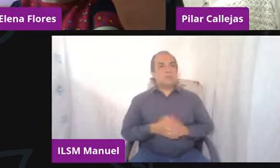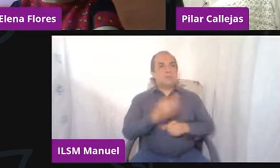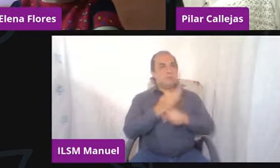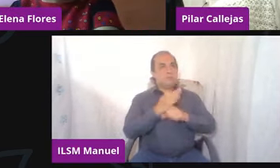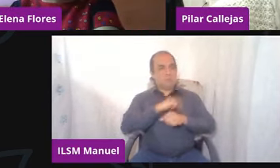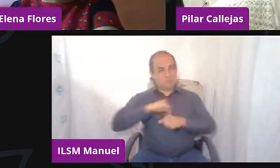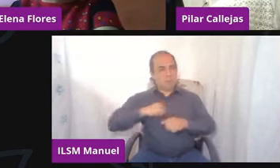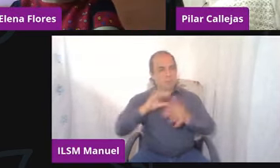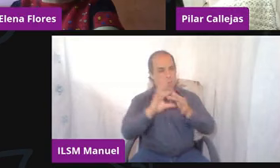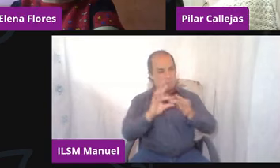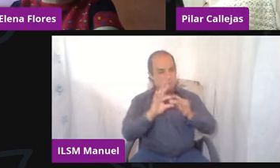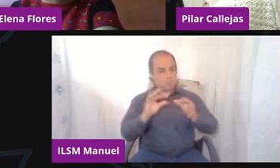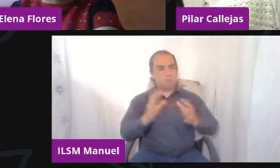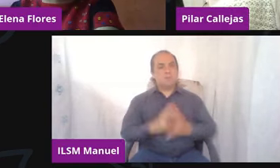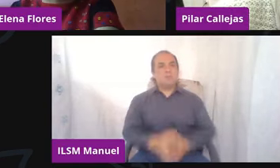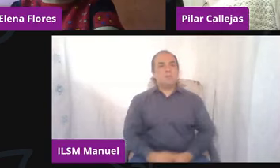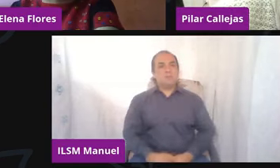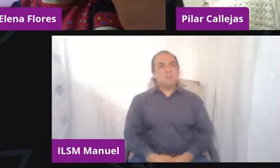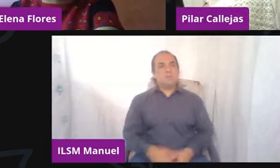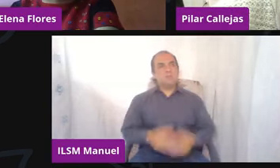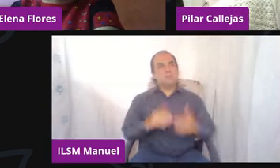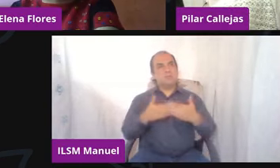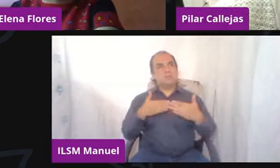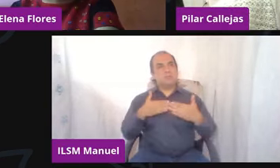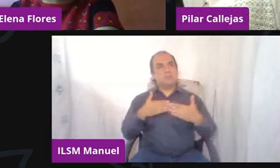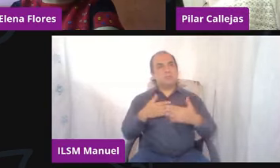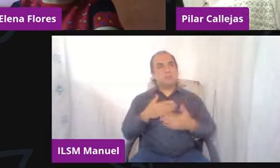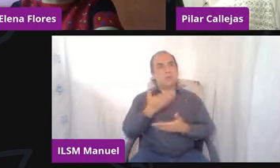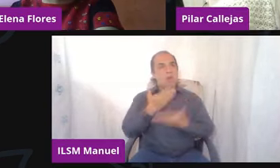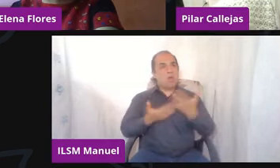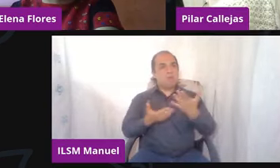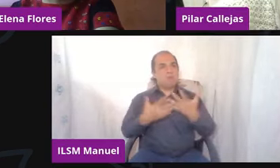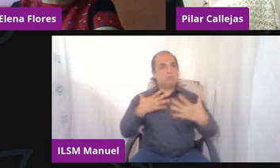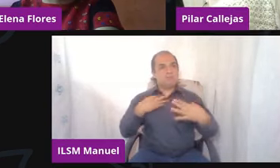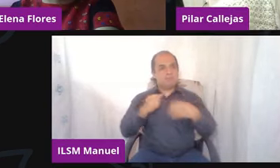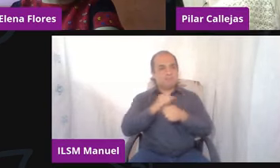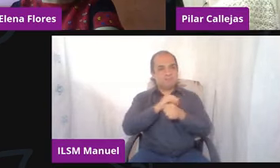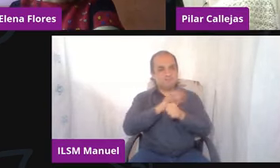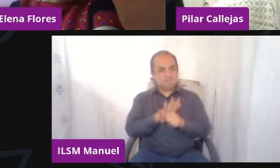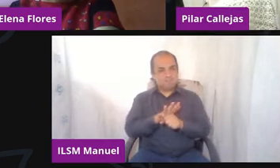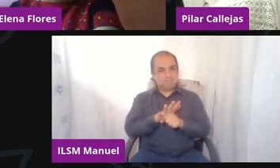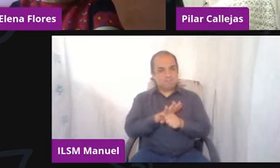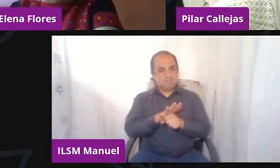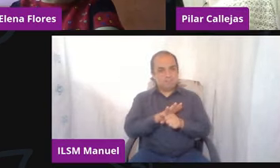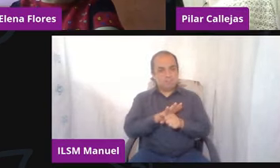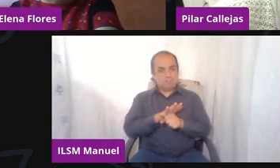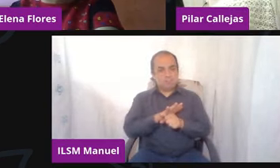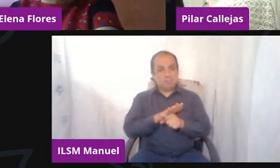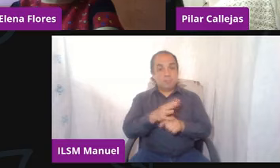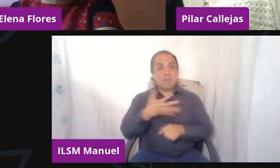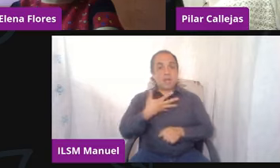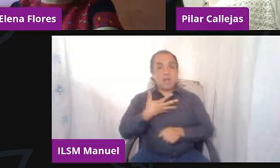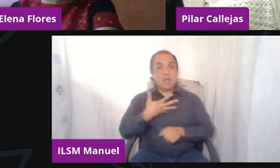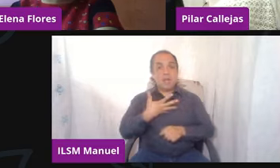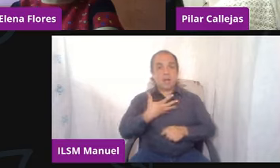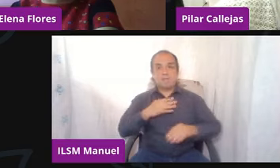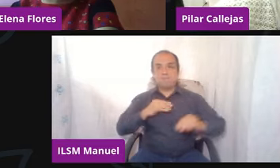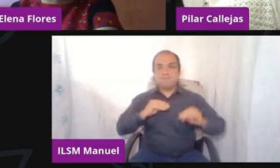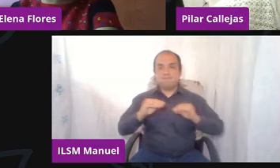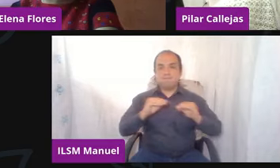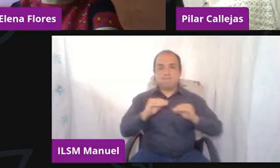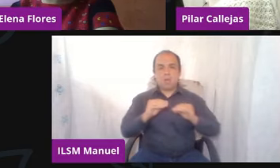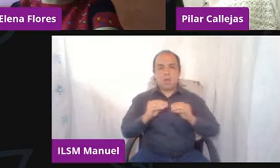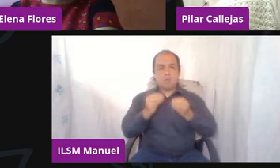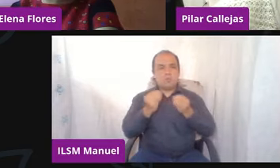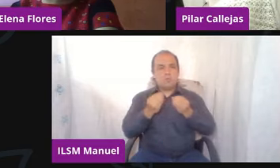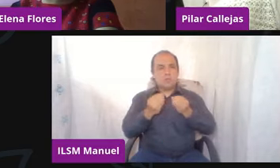mencionando, esta pandemia ha movido, ha movido muchísimo a nivel de salud mental, estamos